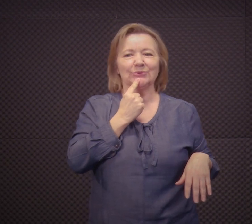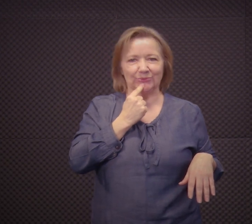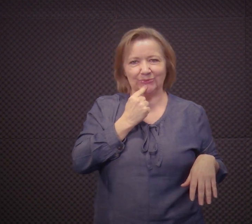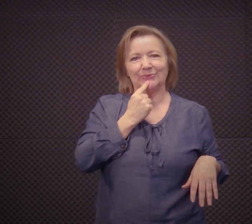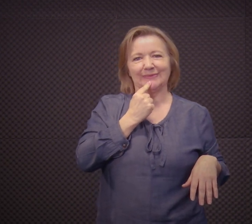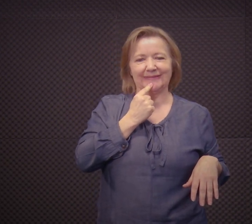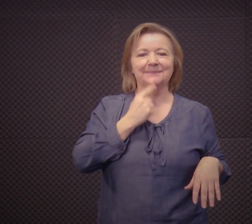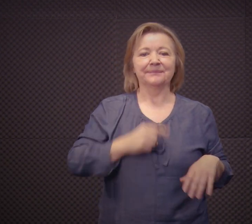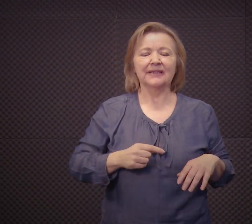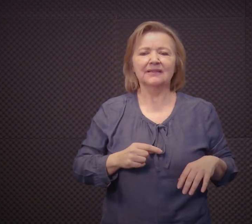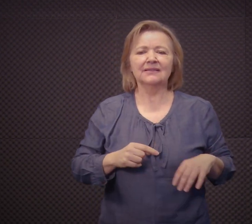cultura surda.